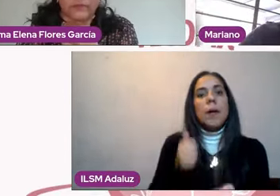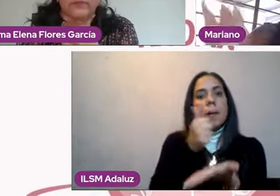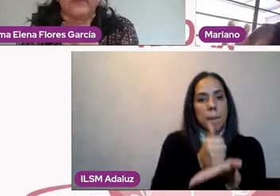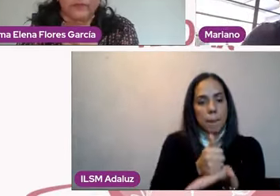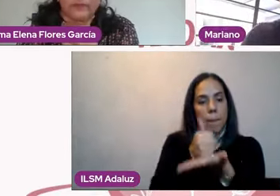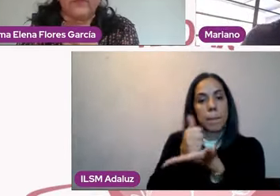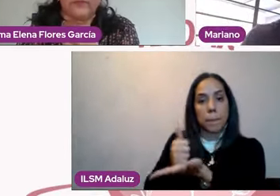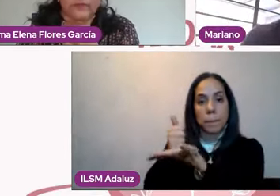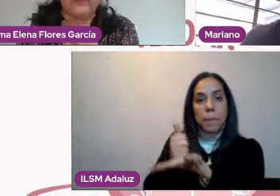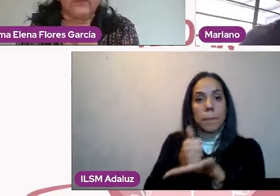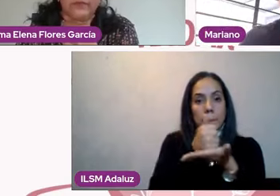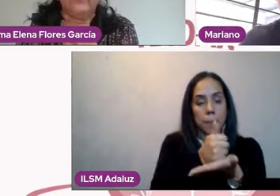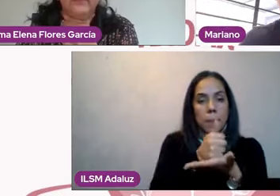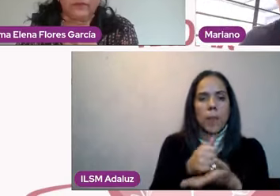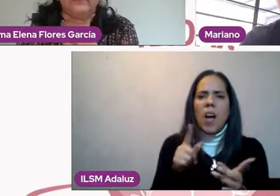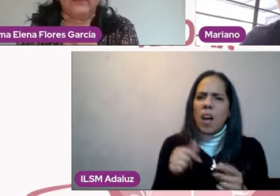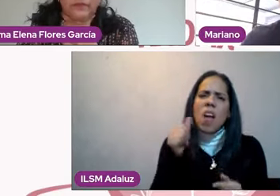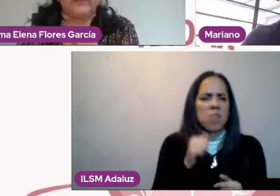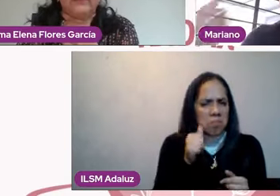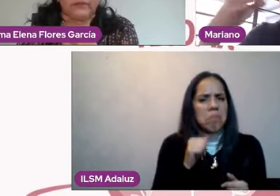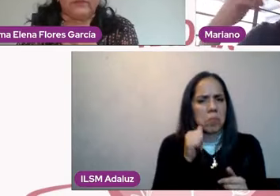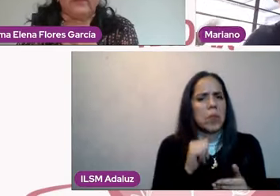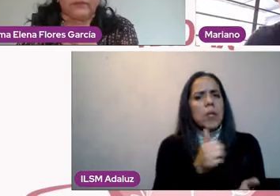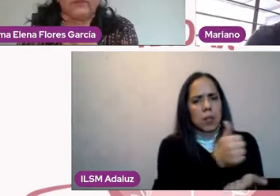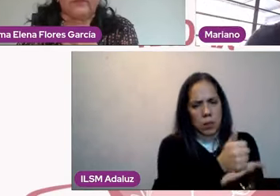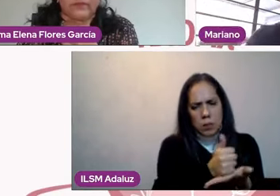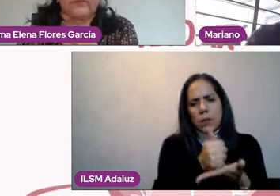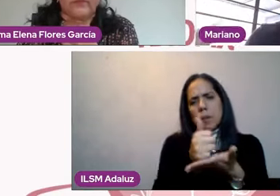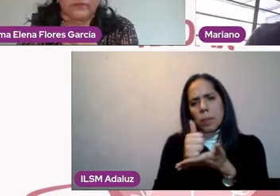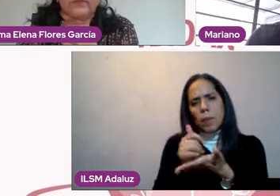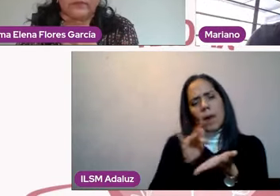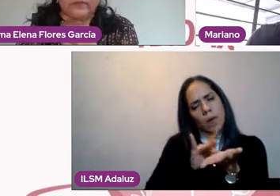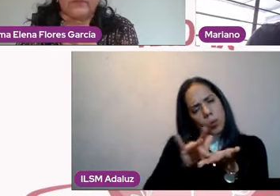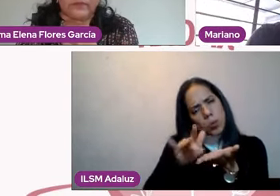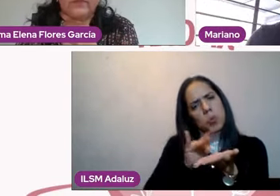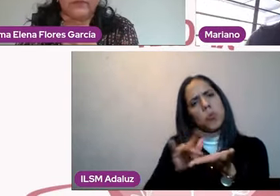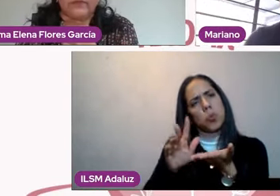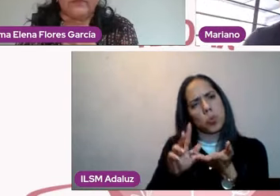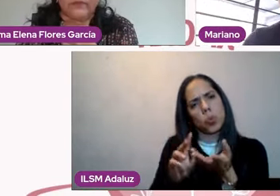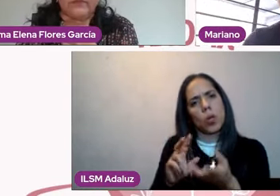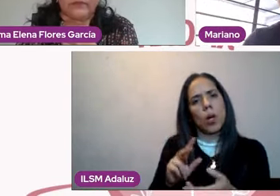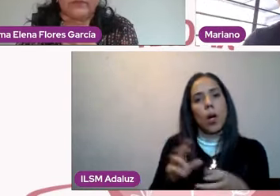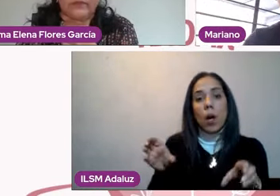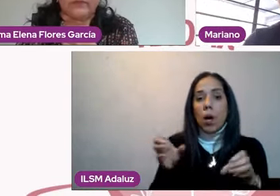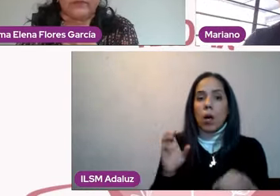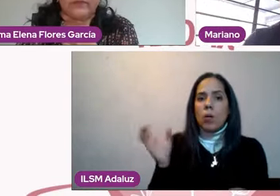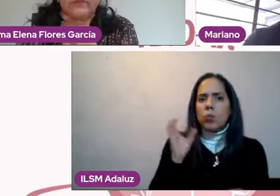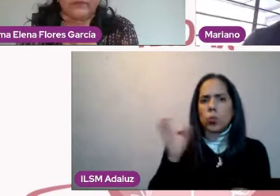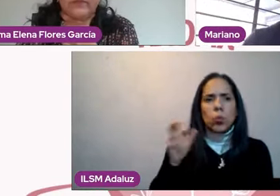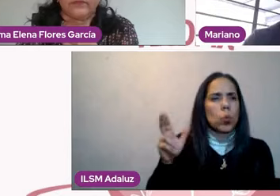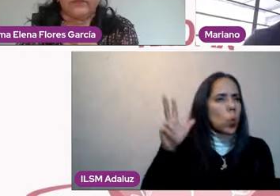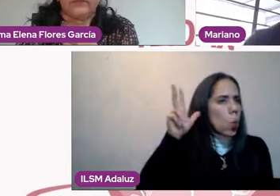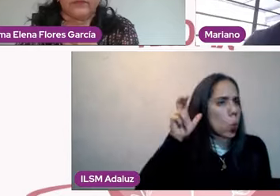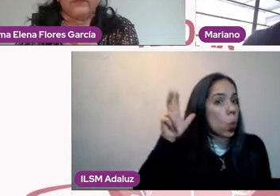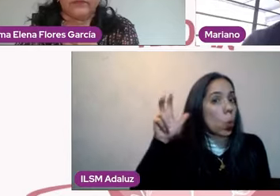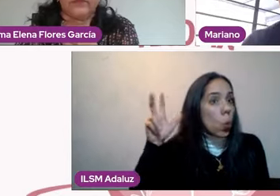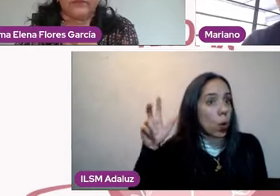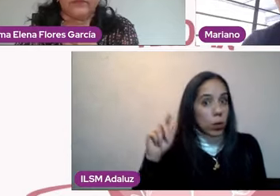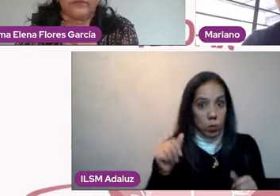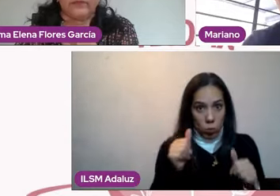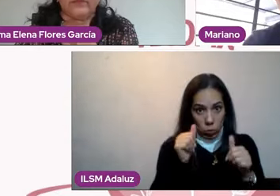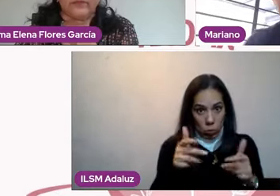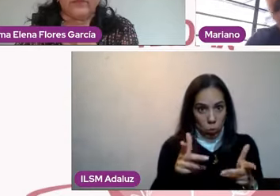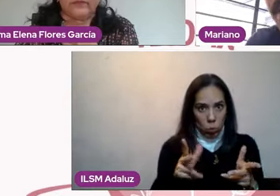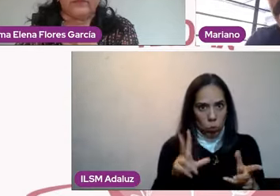todo esto siempre va a ayudar, ¿no? El escucharlos, el hablar, el no, no menospreciarlos por ser más